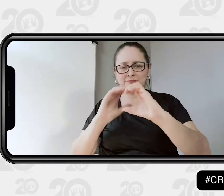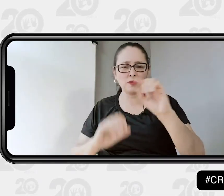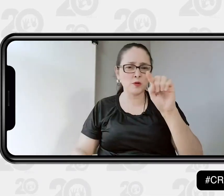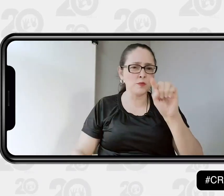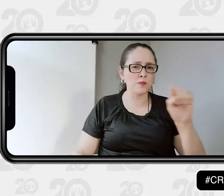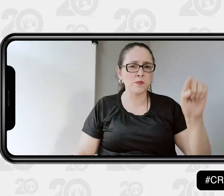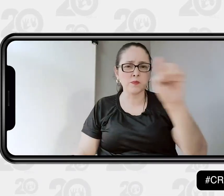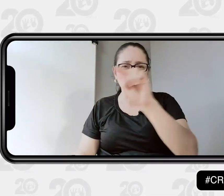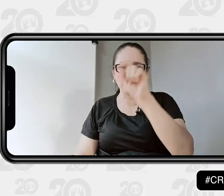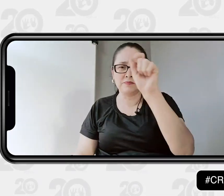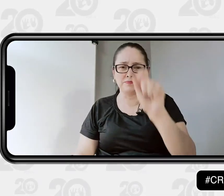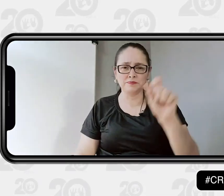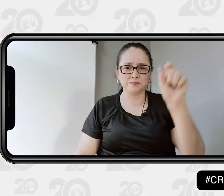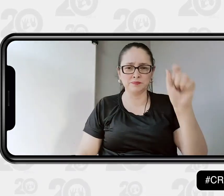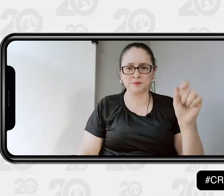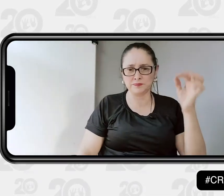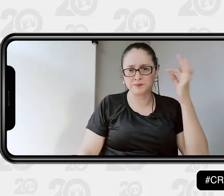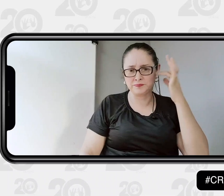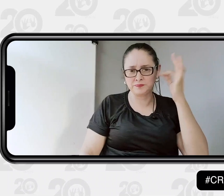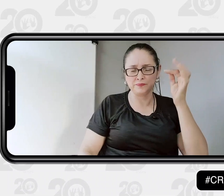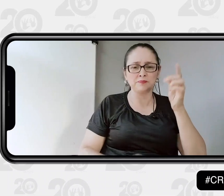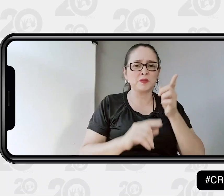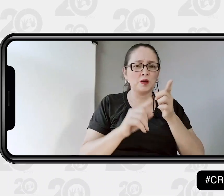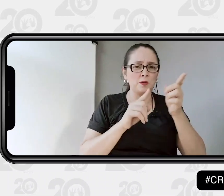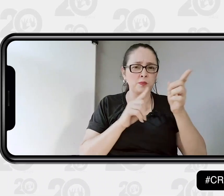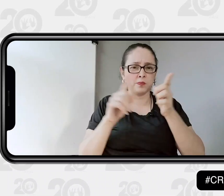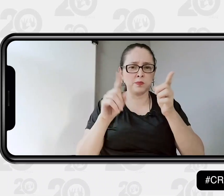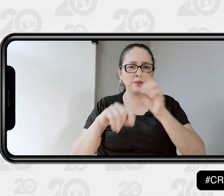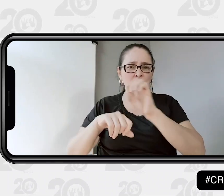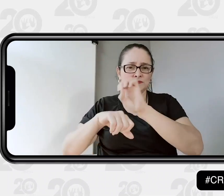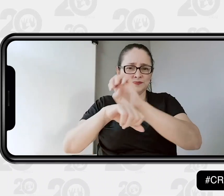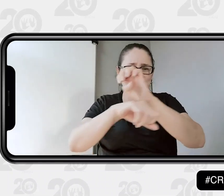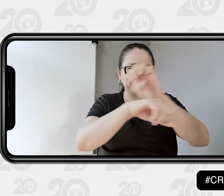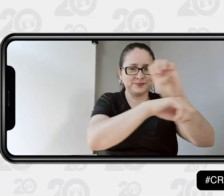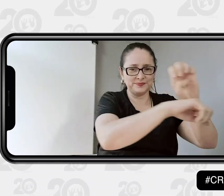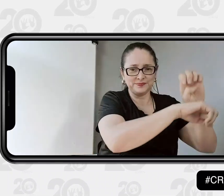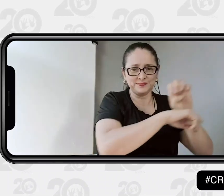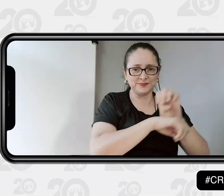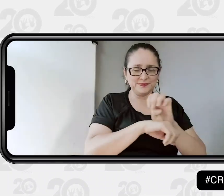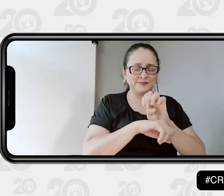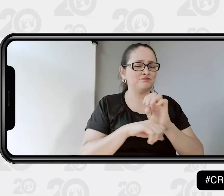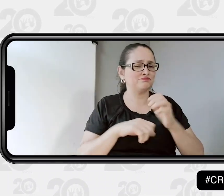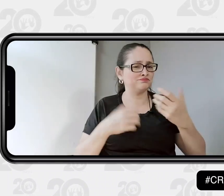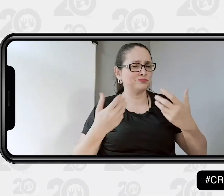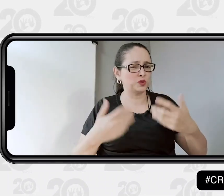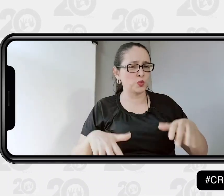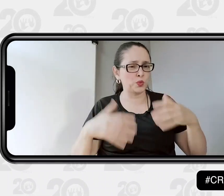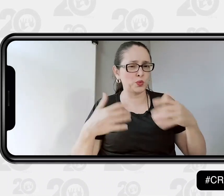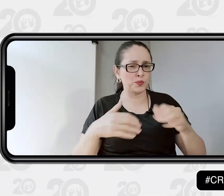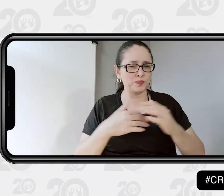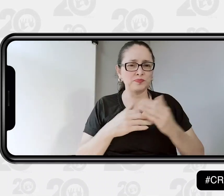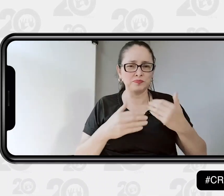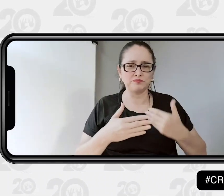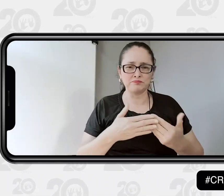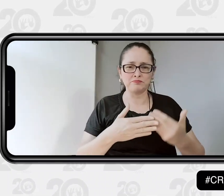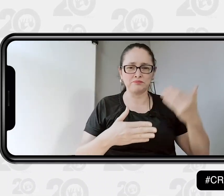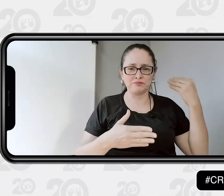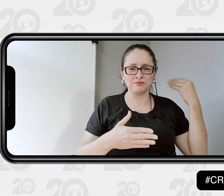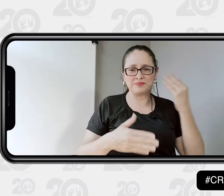Centro de Relevo nos ha permitido la comunicación con las personas oyentes, con diferentes